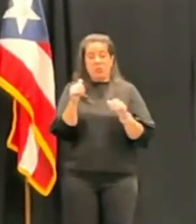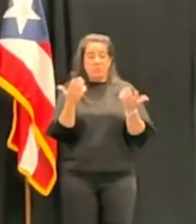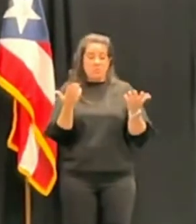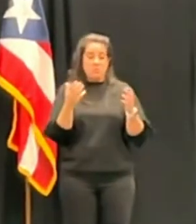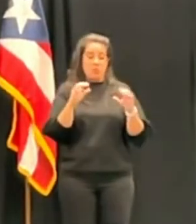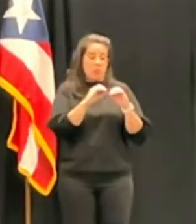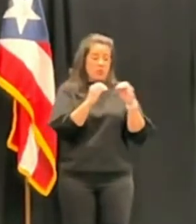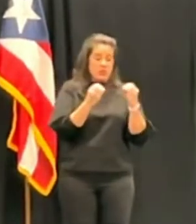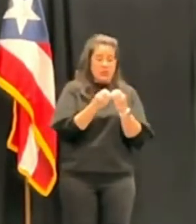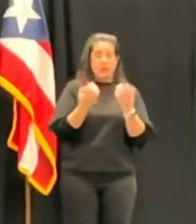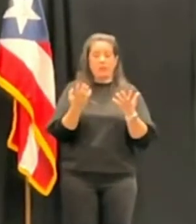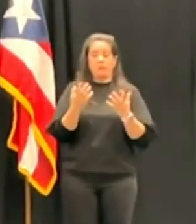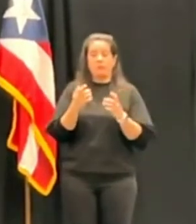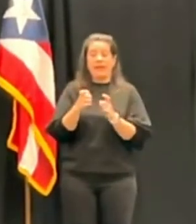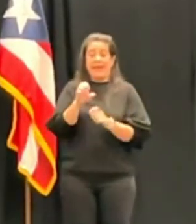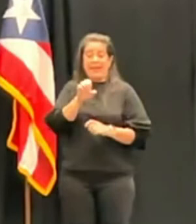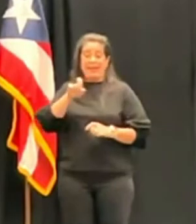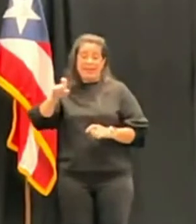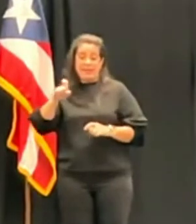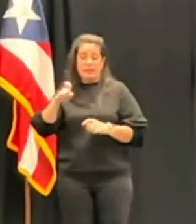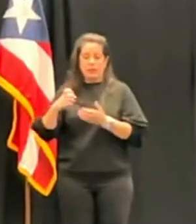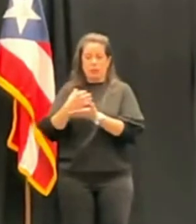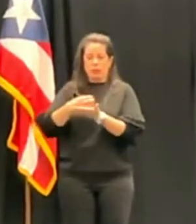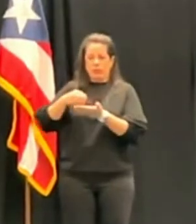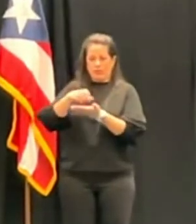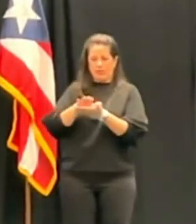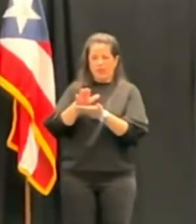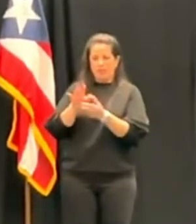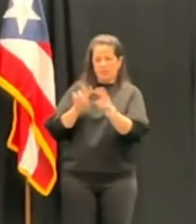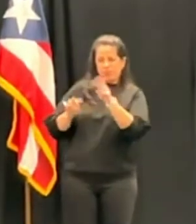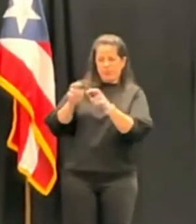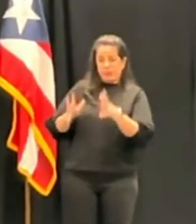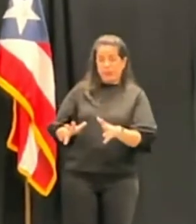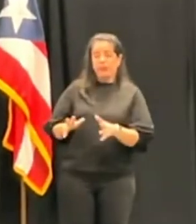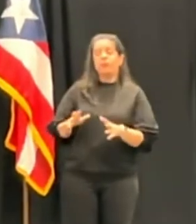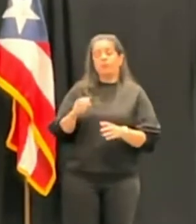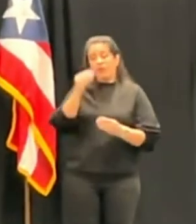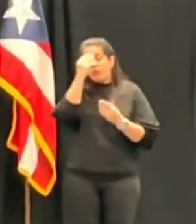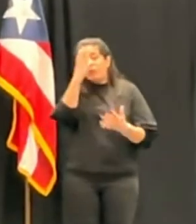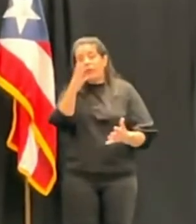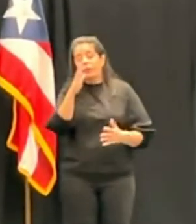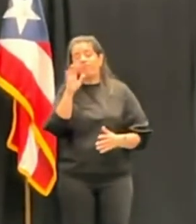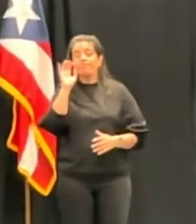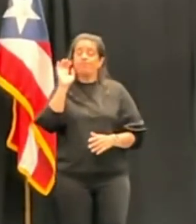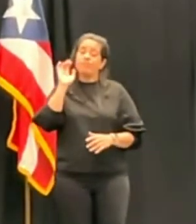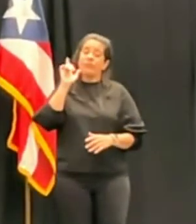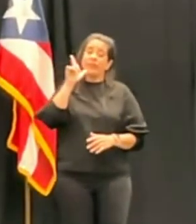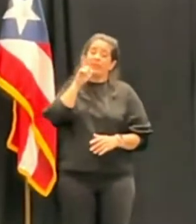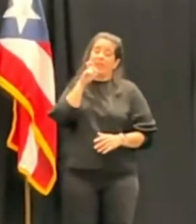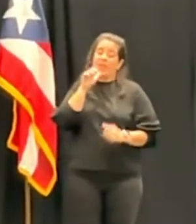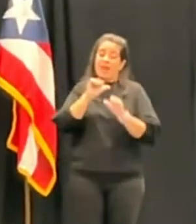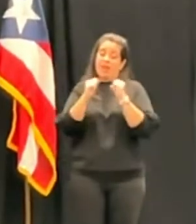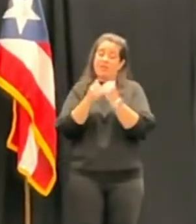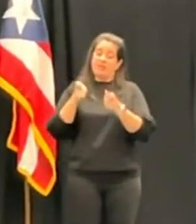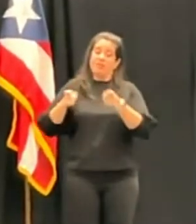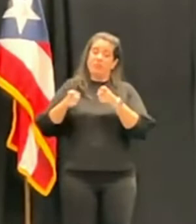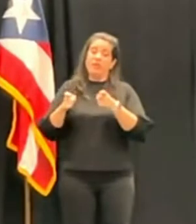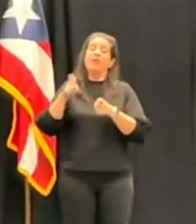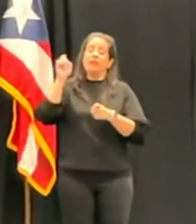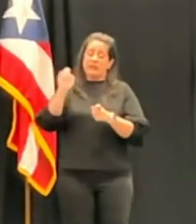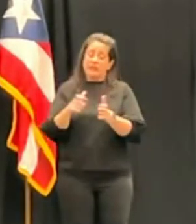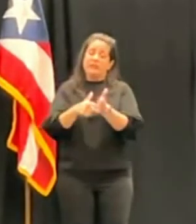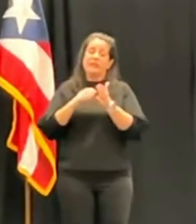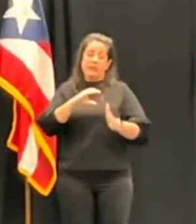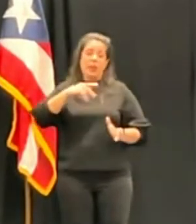ex-Contralores muy reconocidos diciendo que el que dirigiera la Oficina del Contralor fuera un CPA. Así que